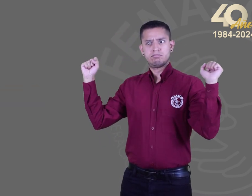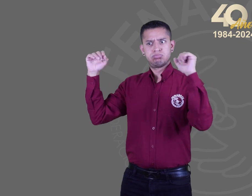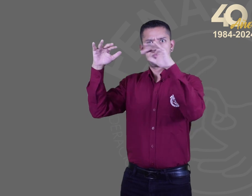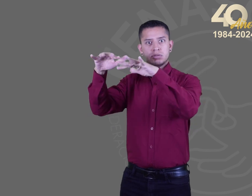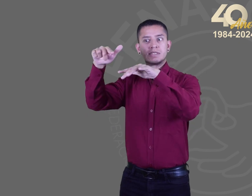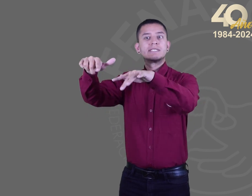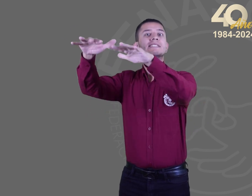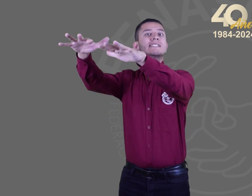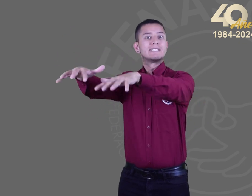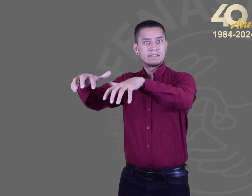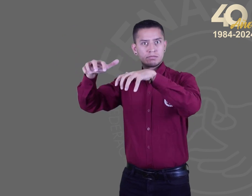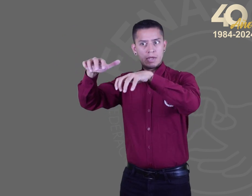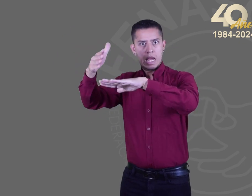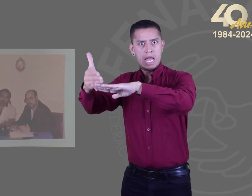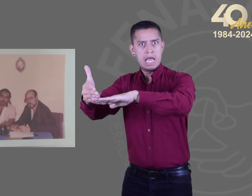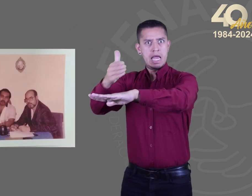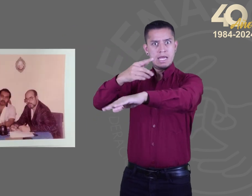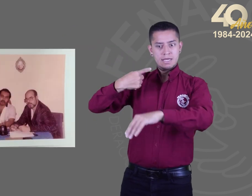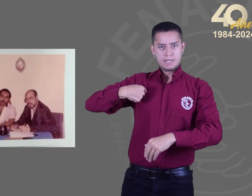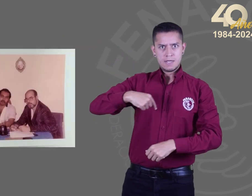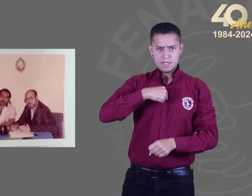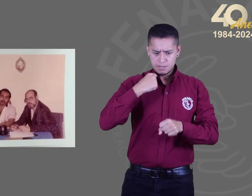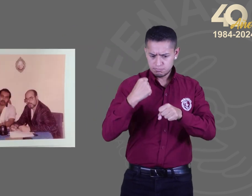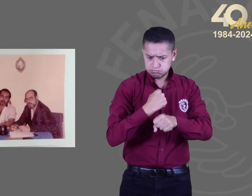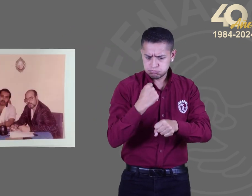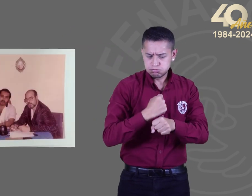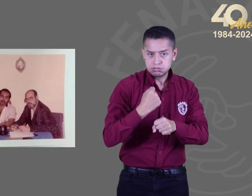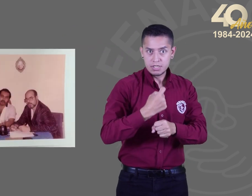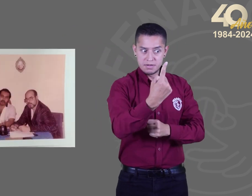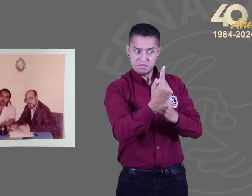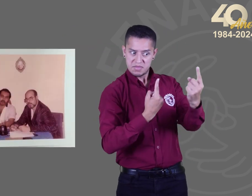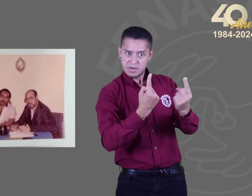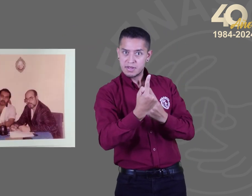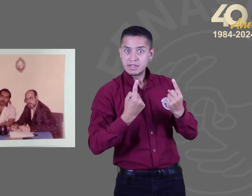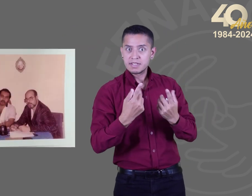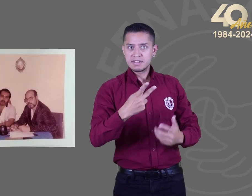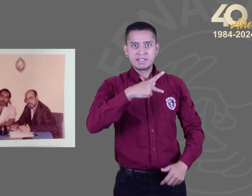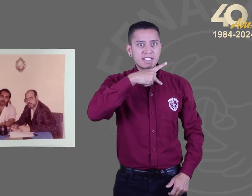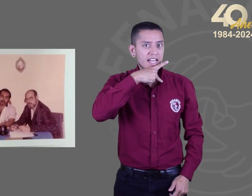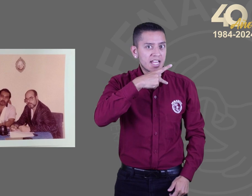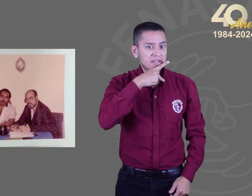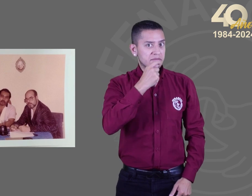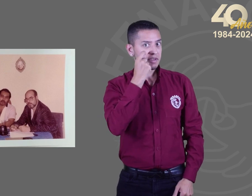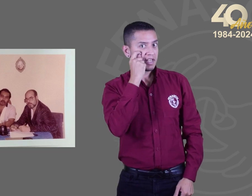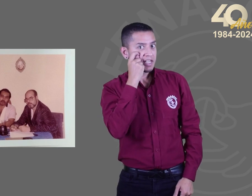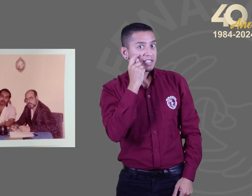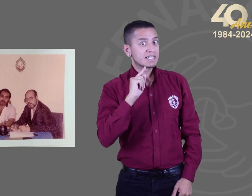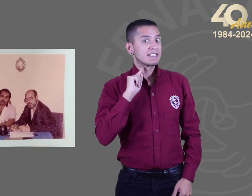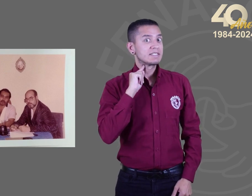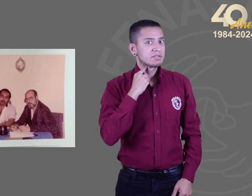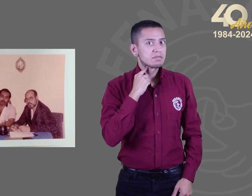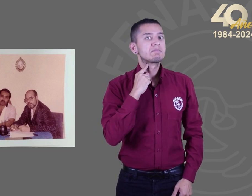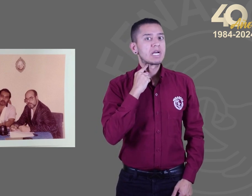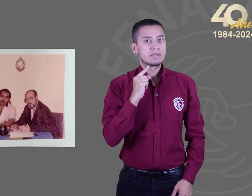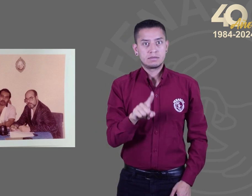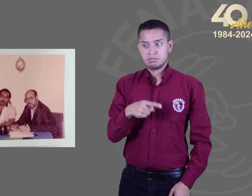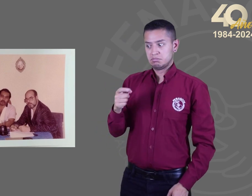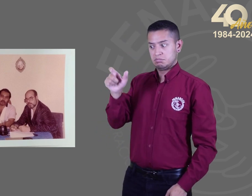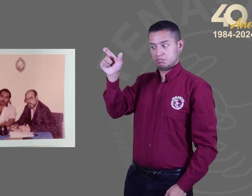1984. Y para ello, Henry Mejía, Patricia Valle y Mario Sarmiento, invitaron al